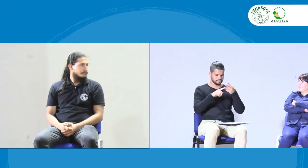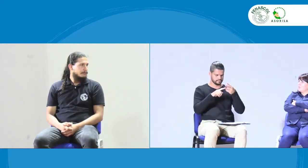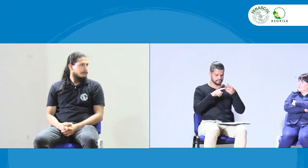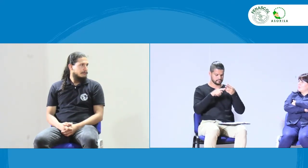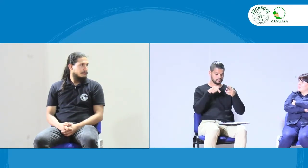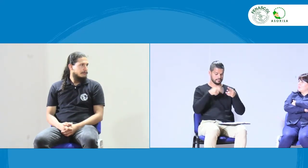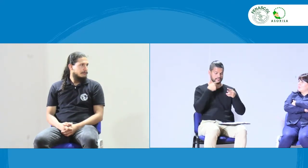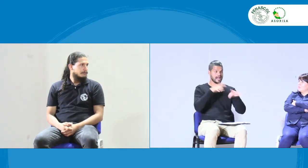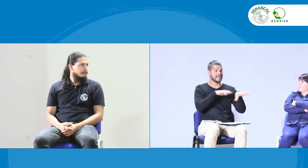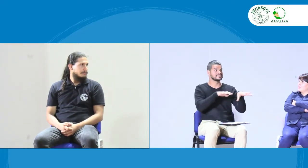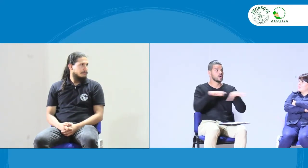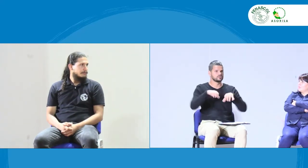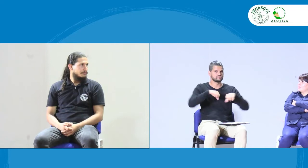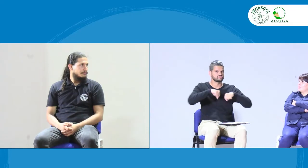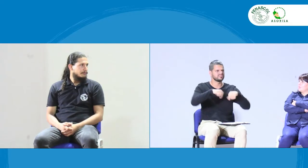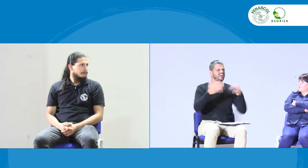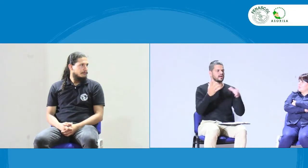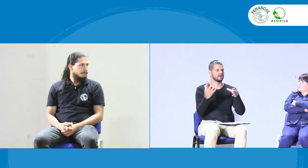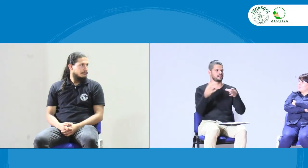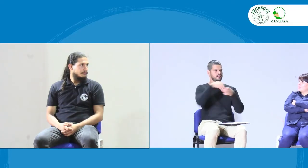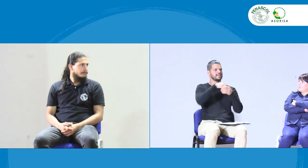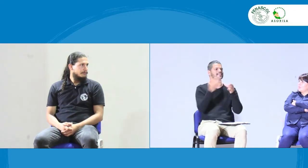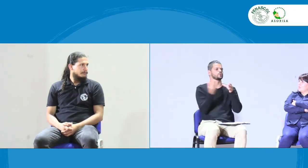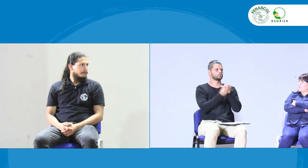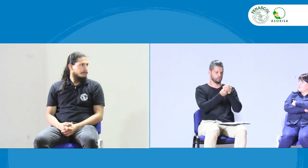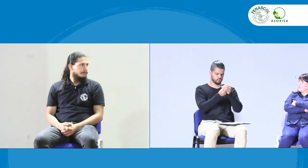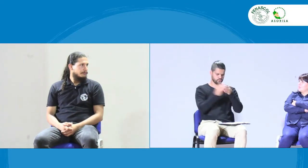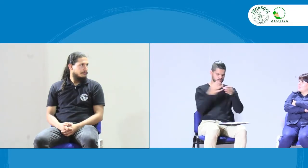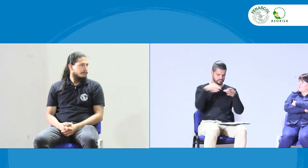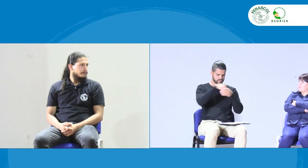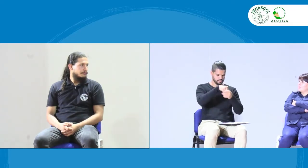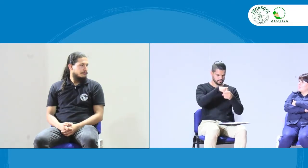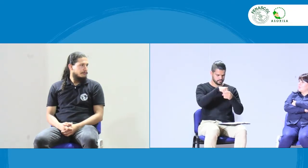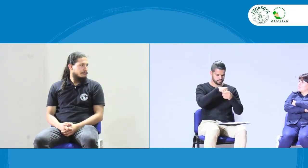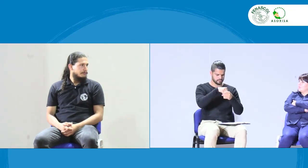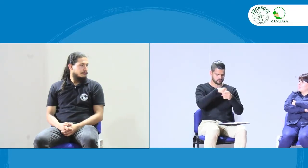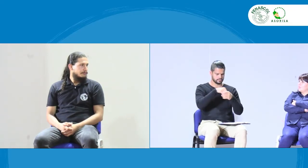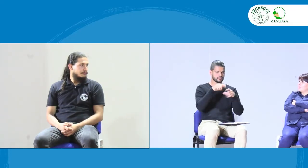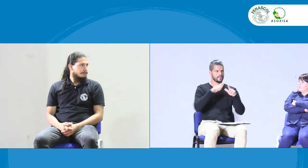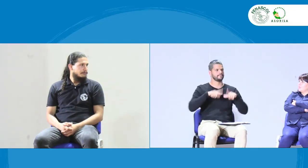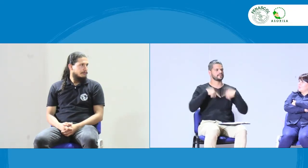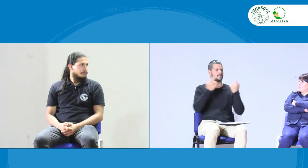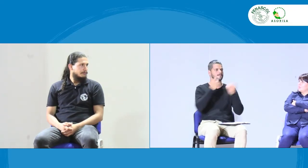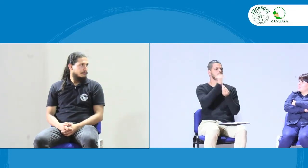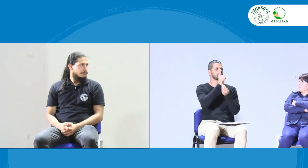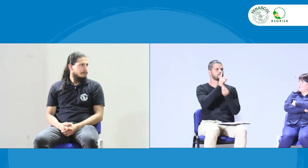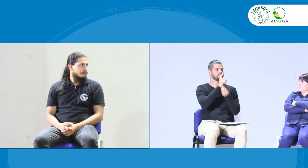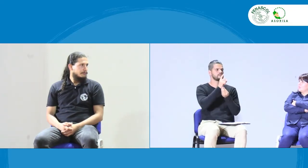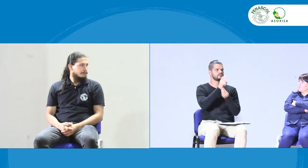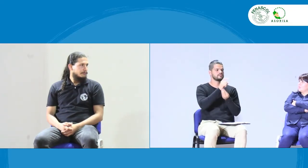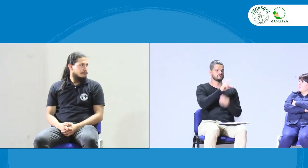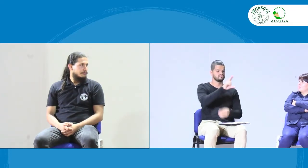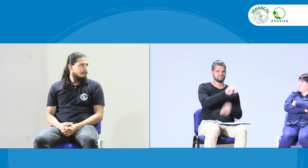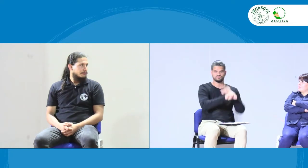formación, planeación, también la actitud y las acciones del movimiento en inclusión